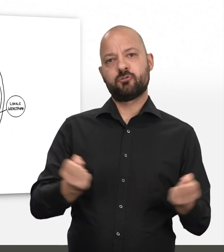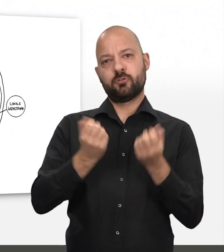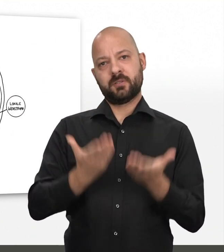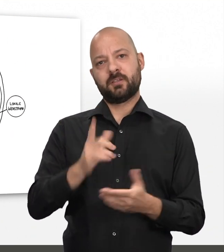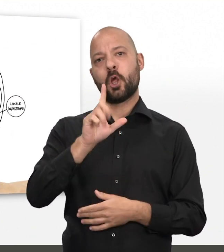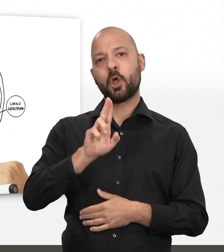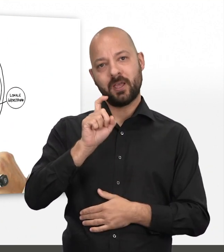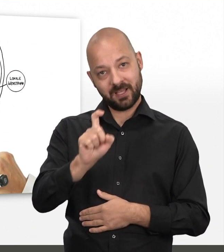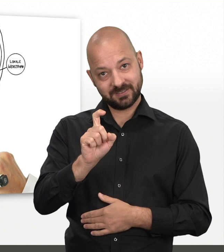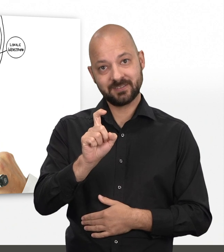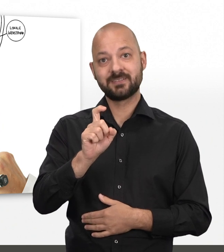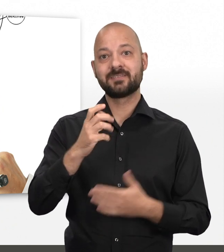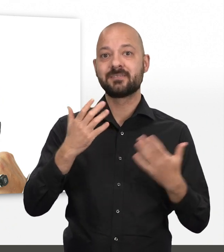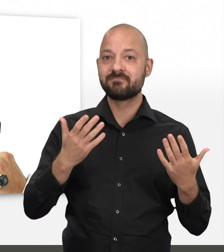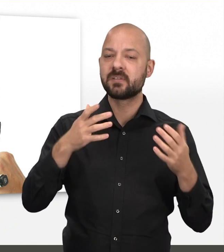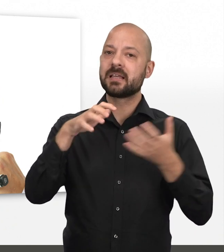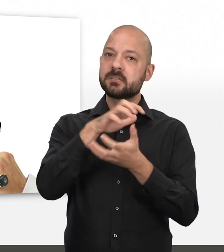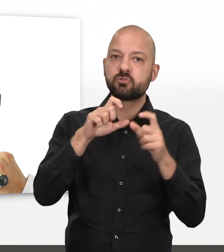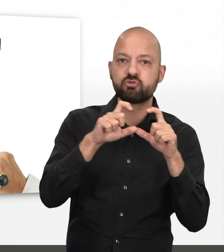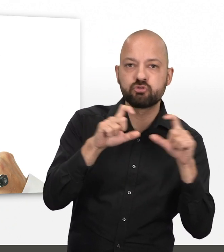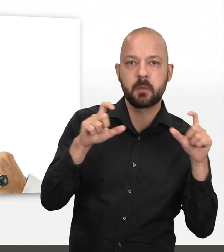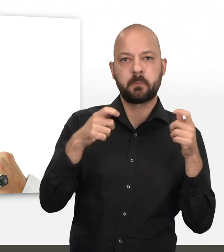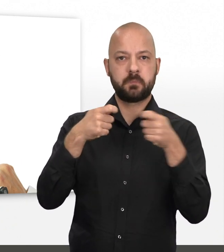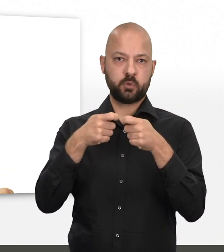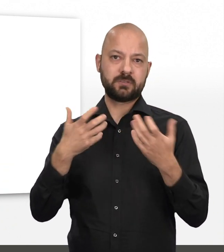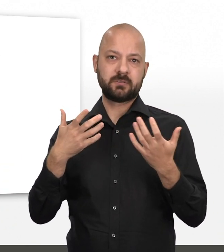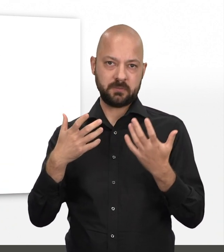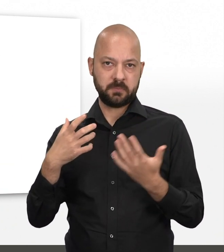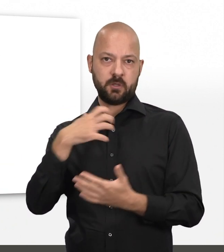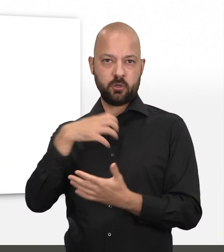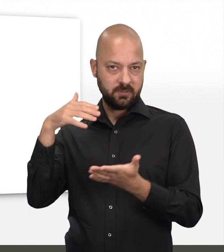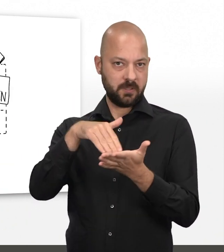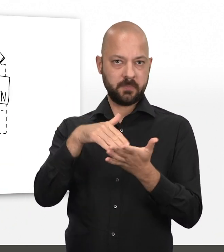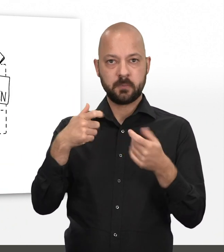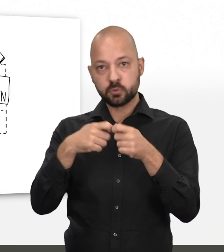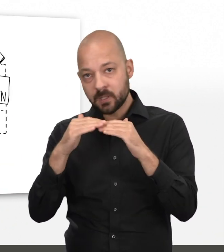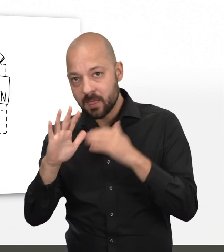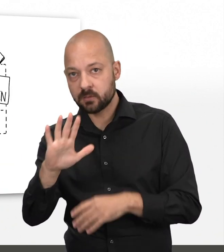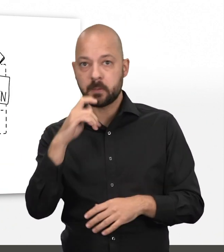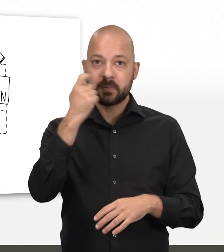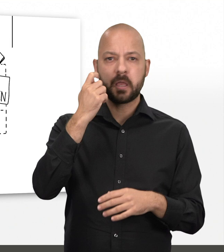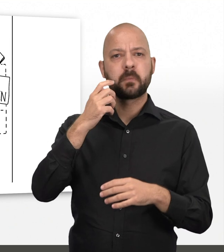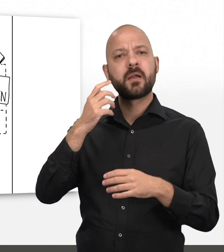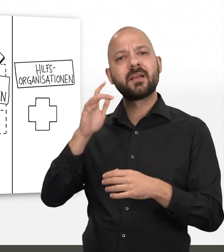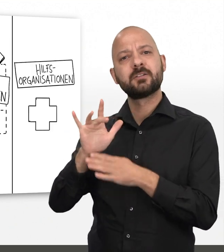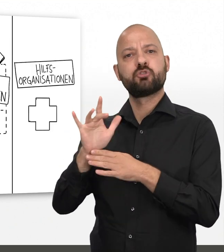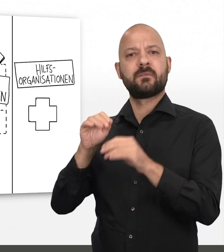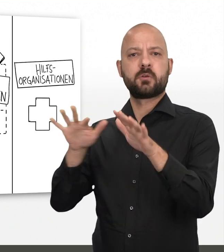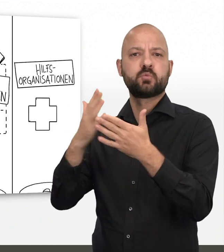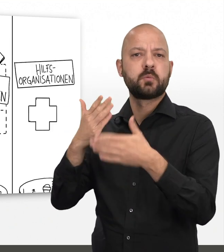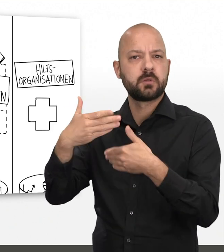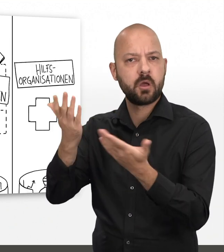Lykex üben. Mit dabei sind die Krisenstäbe von Bundesbehörden, Ländern, Betreibern kritischer Infrastrukturen und